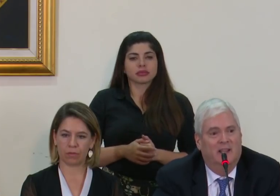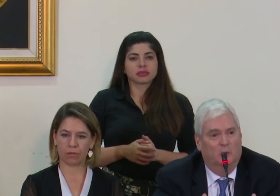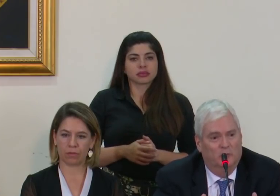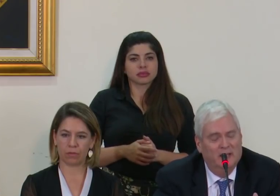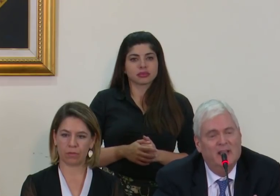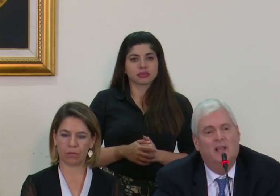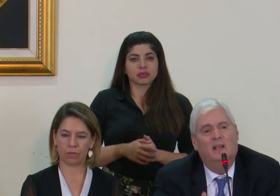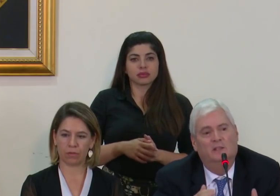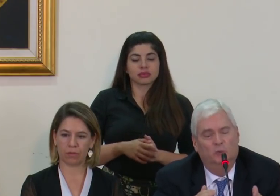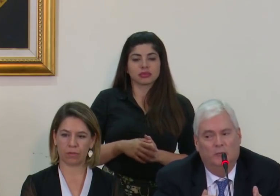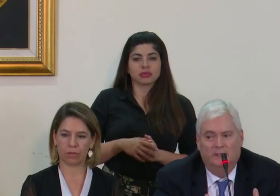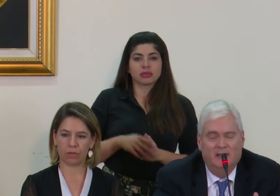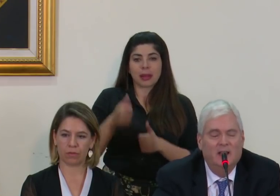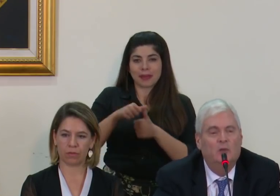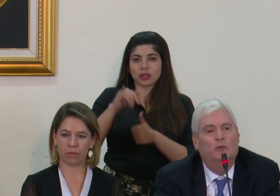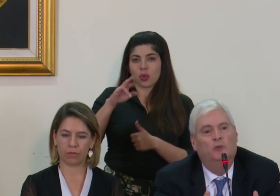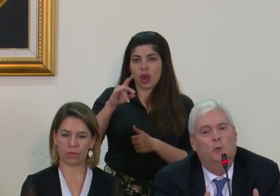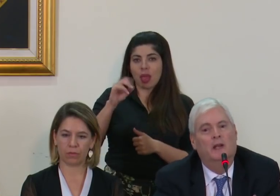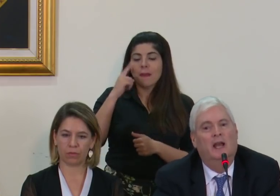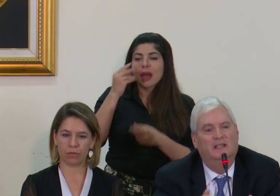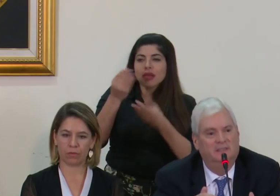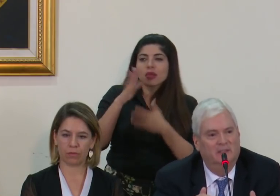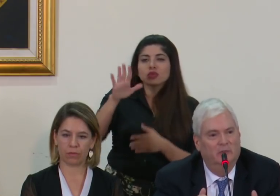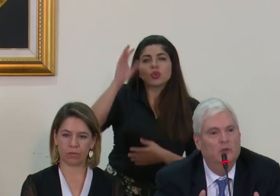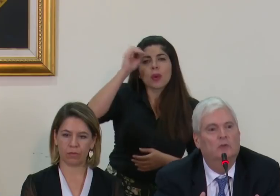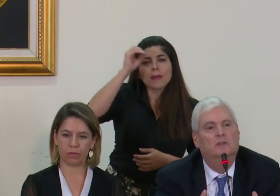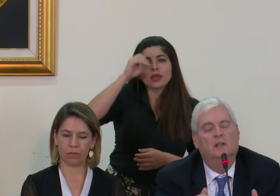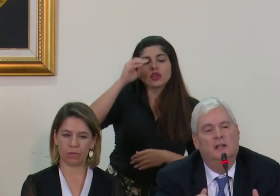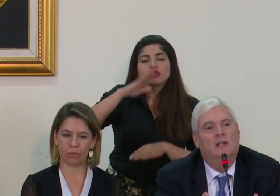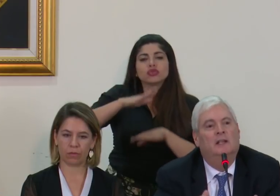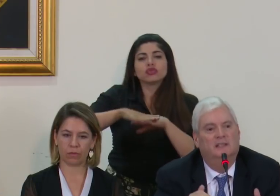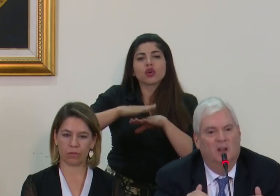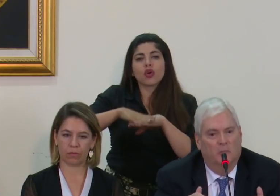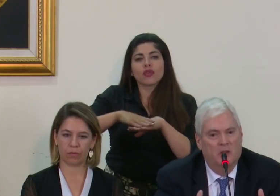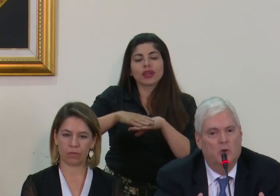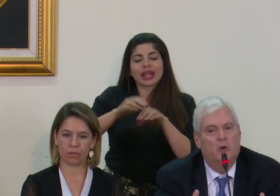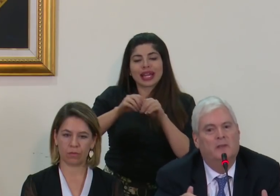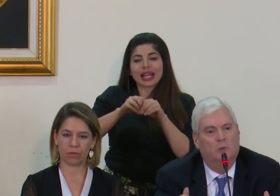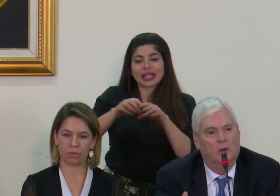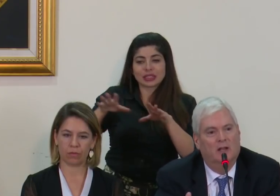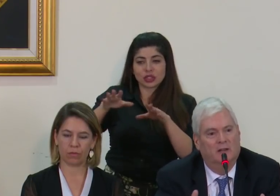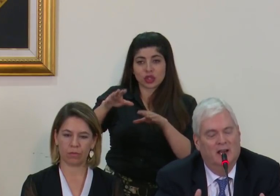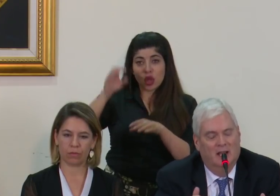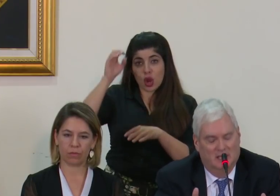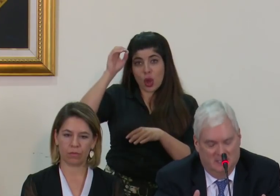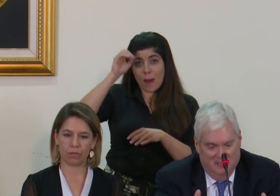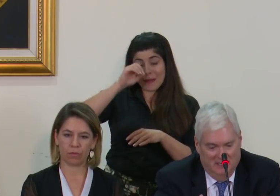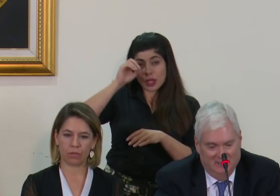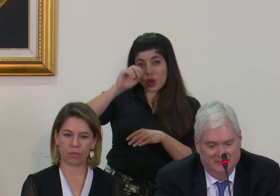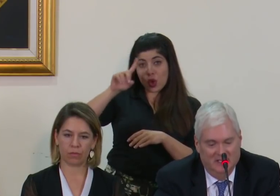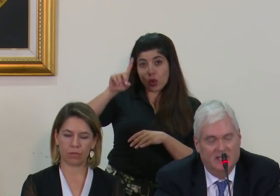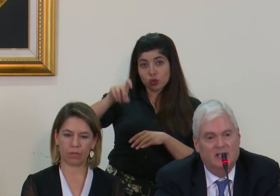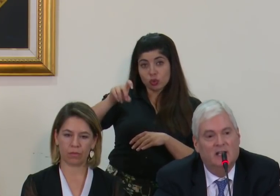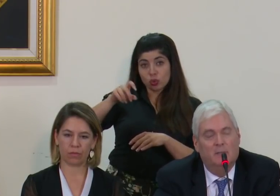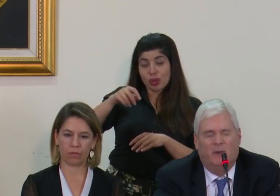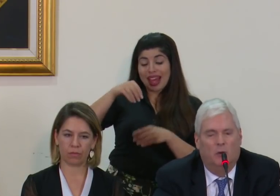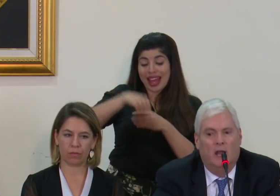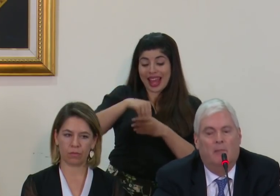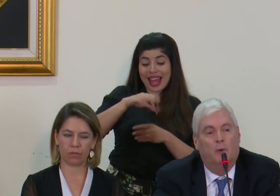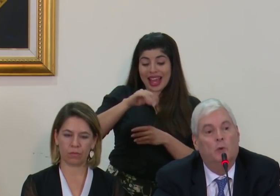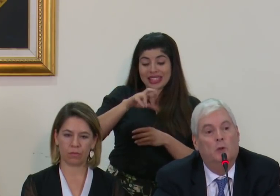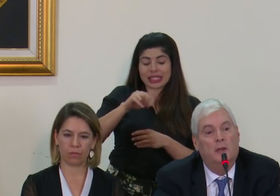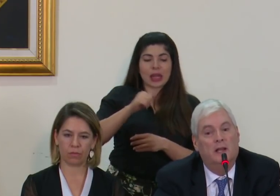que nos dé su criterio sobre la extensión de la opinión que emitió la cancillería